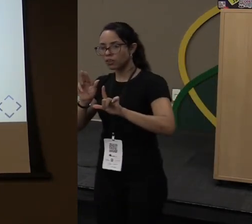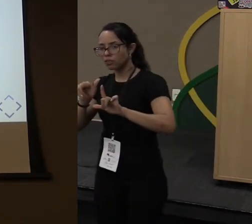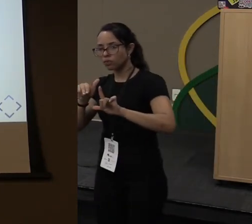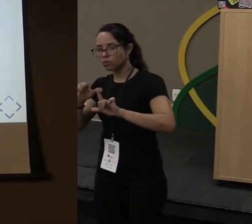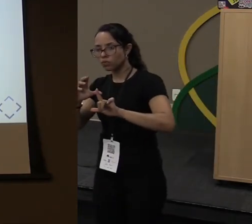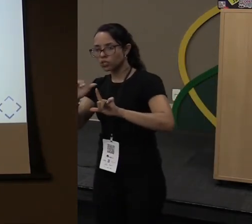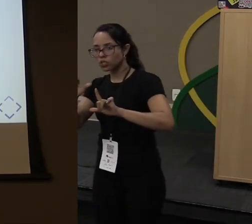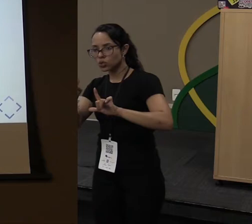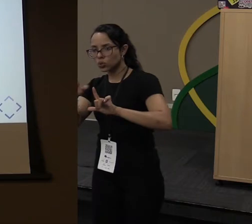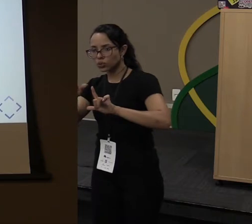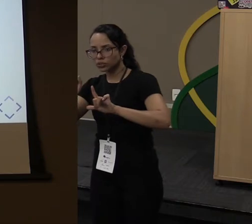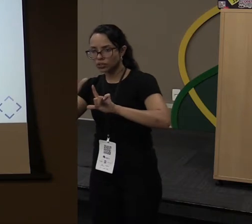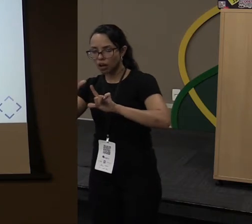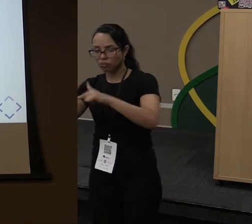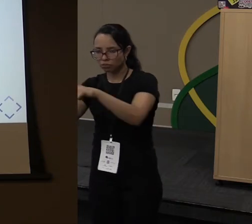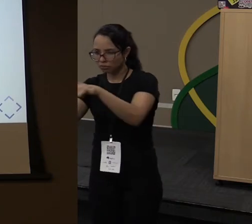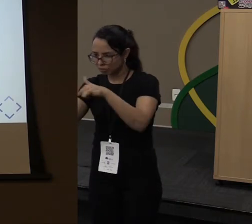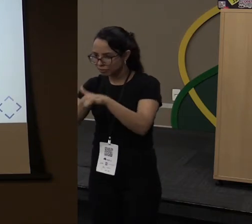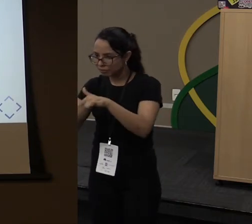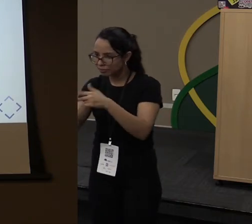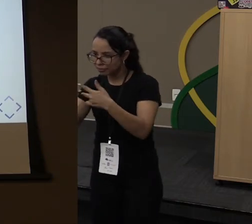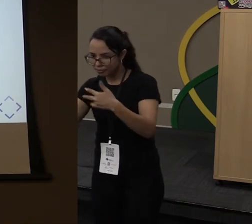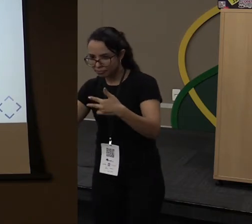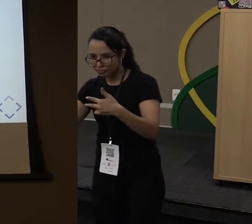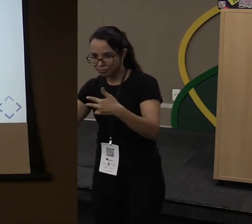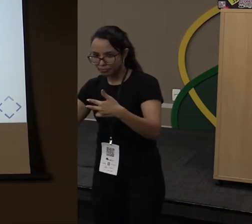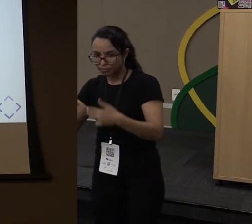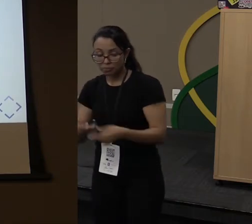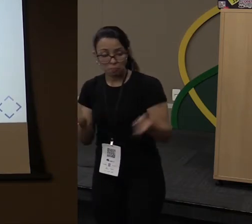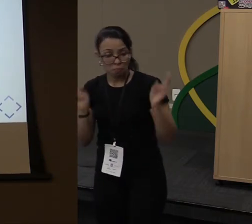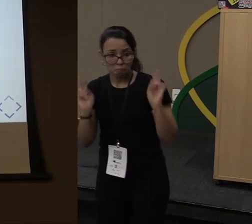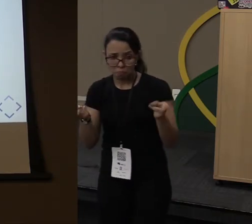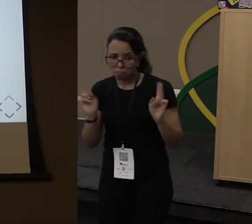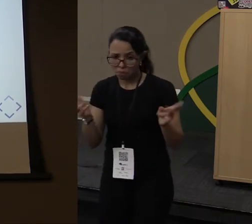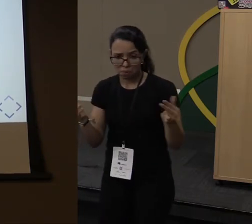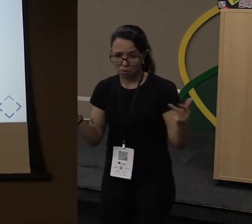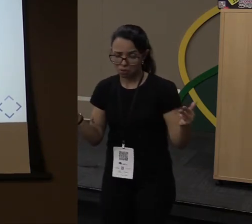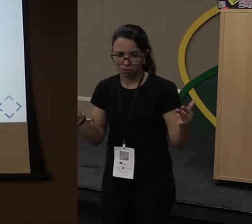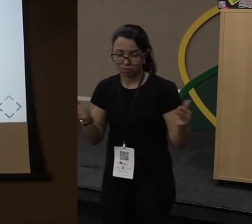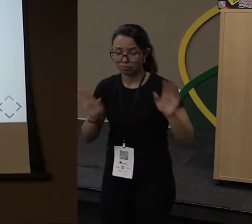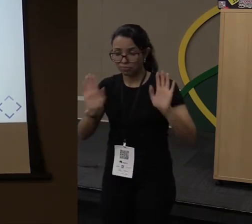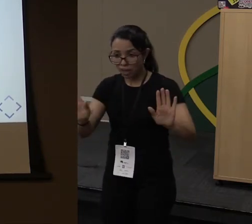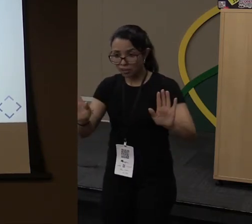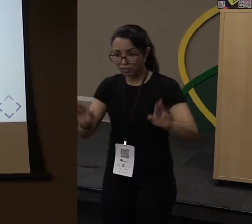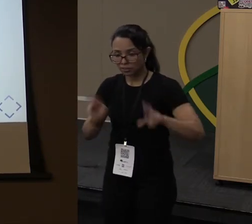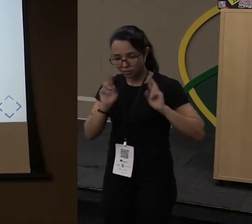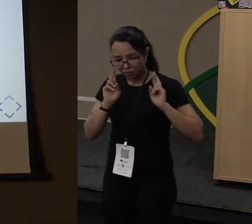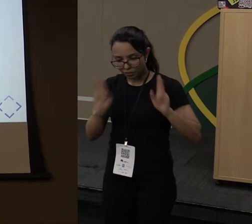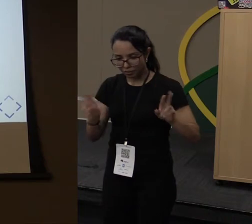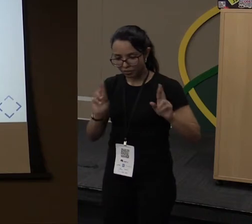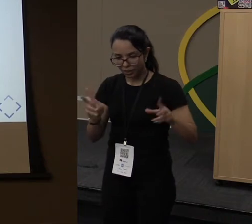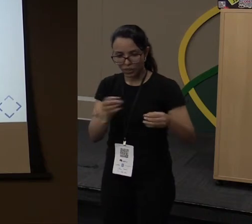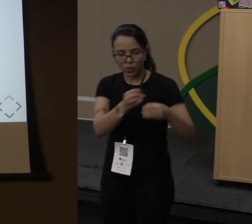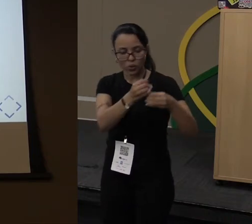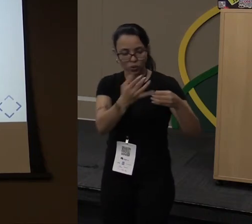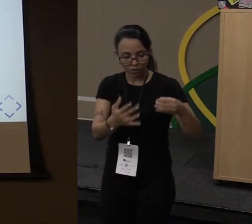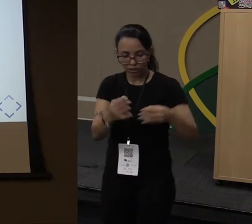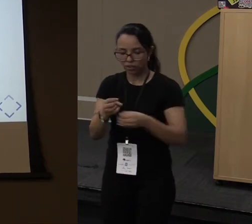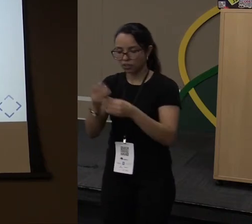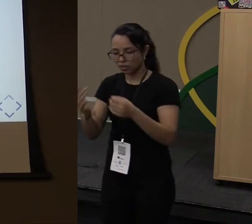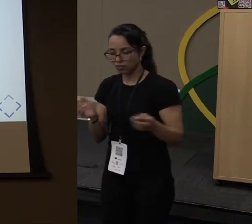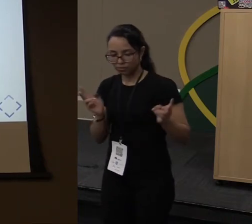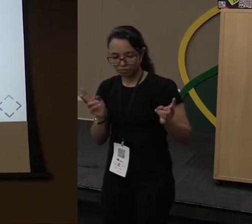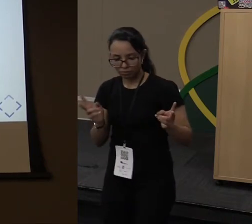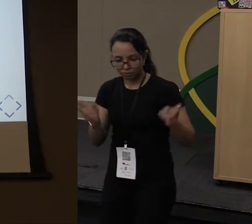É a mesma coisa. Só que diferente. É simplesmente isso. É a mesma coisa. Os mesmos conceitos continuam lá. Só que um pouco